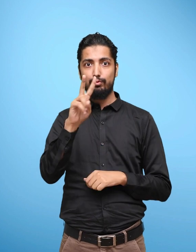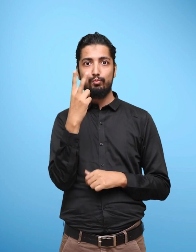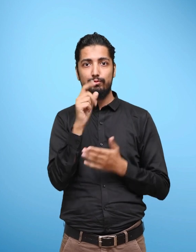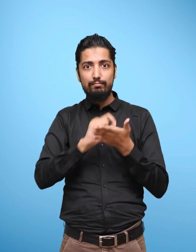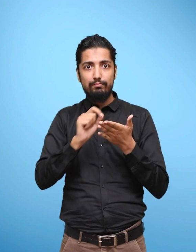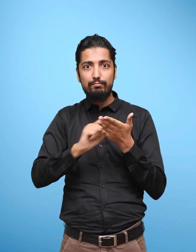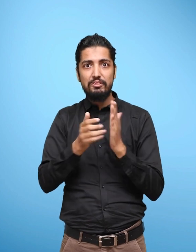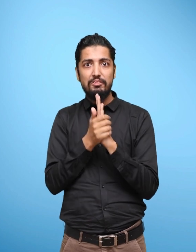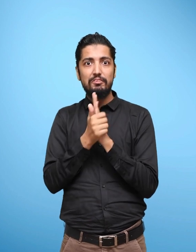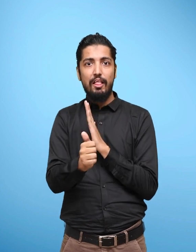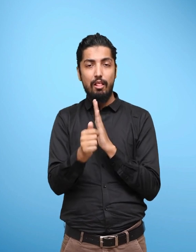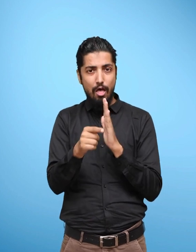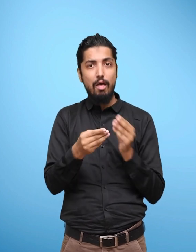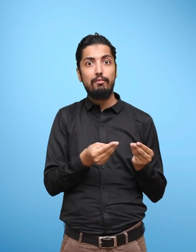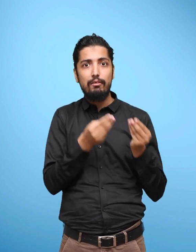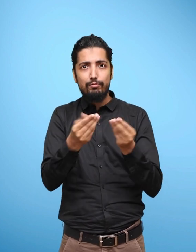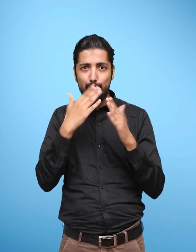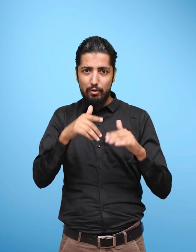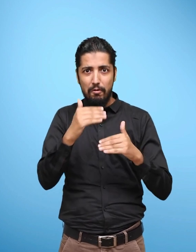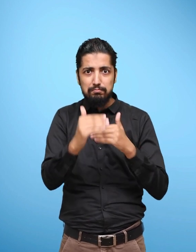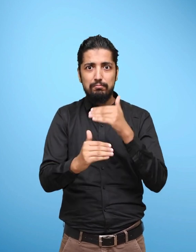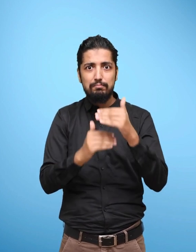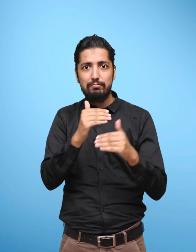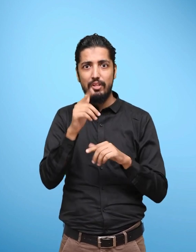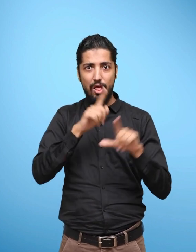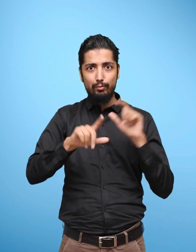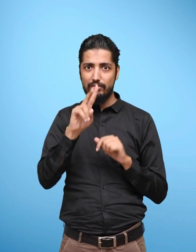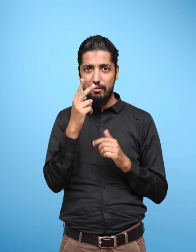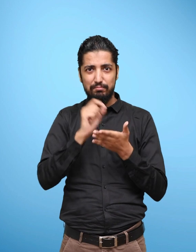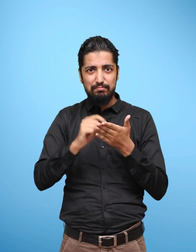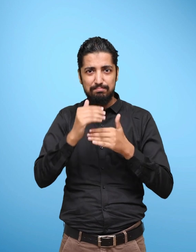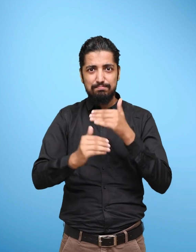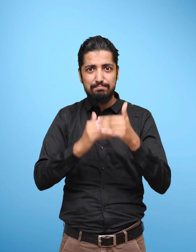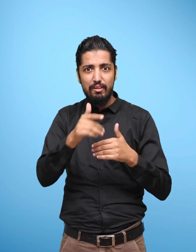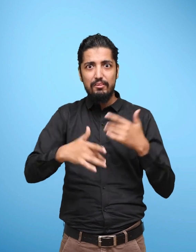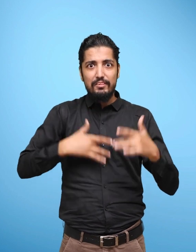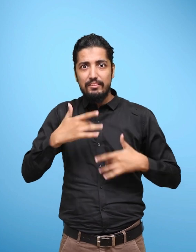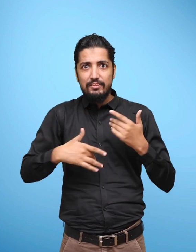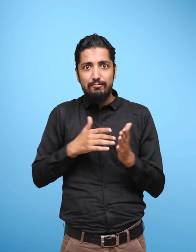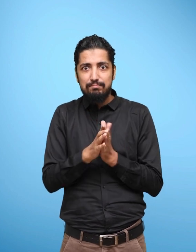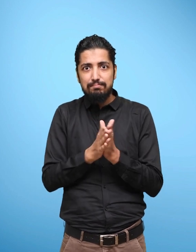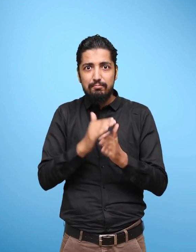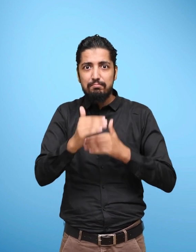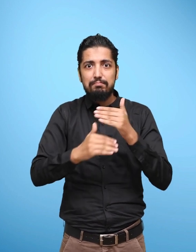इन लि प्रप्रीटेजिन अमेंगुजिजिए नगेजिए ओिजिए